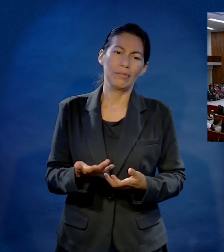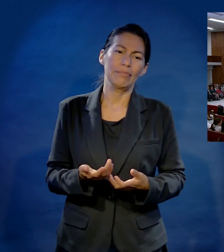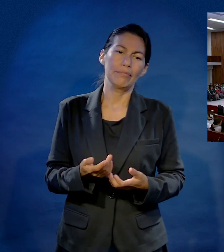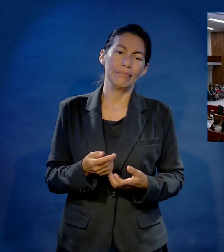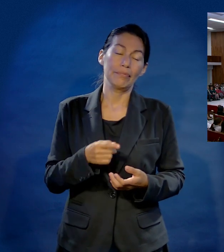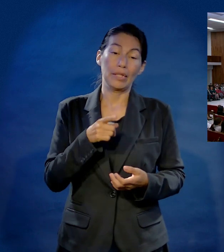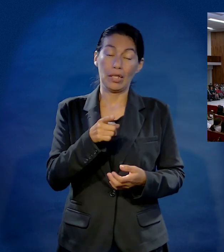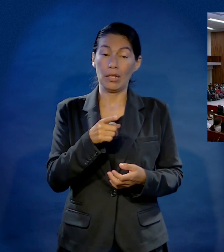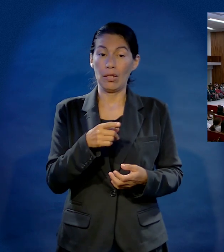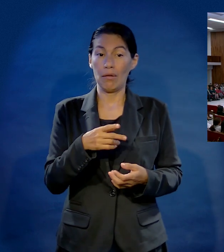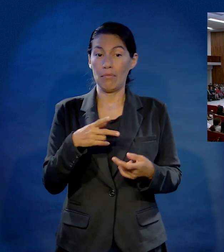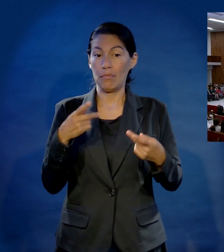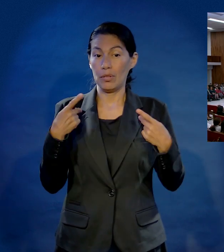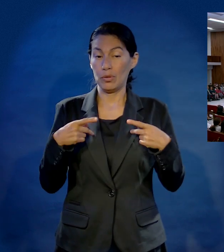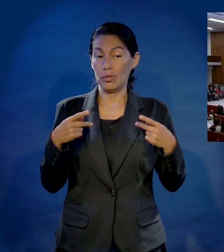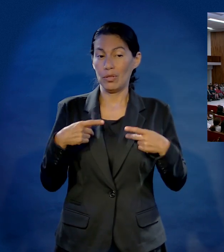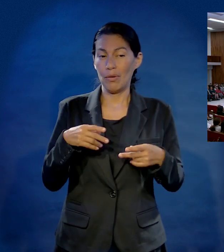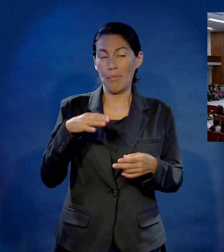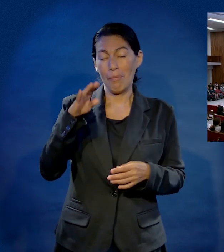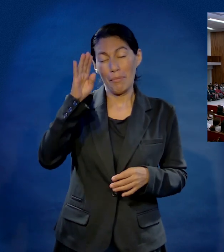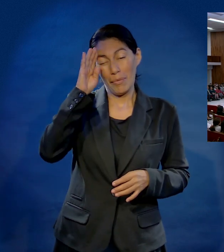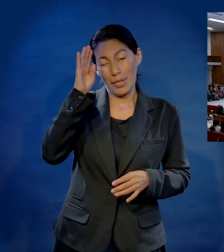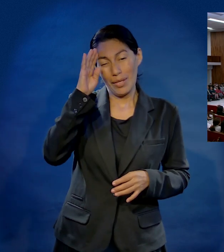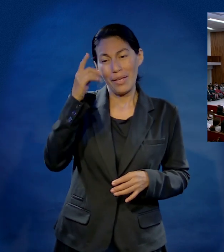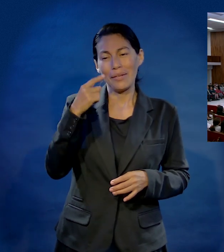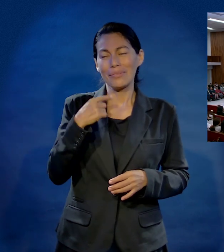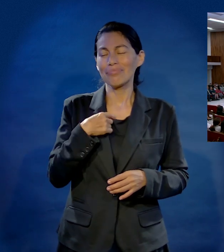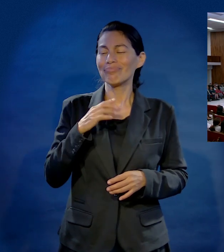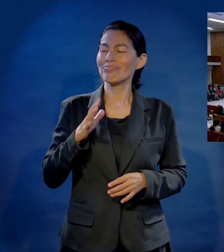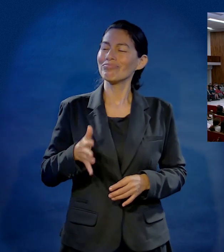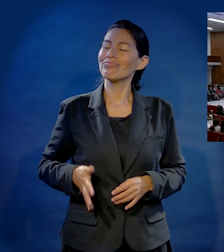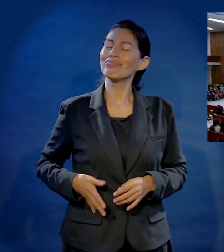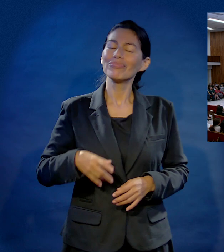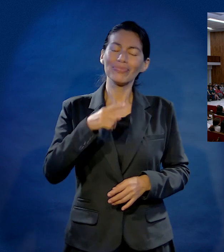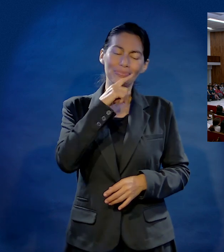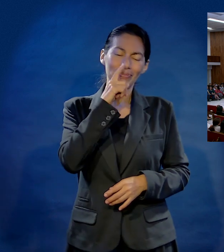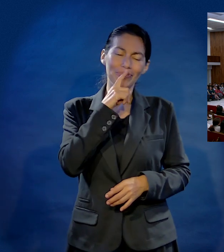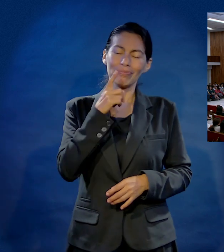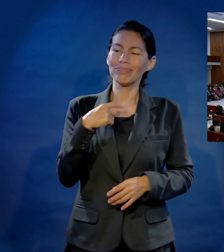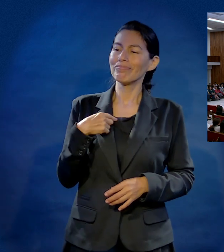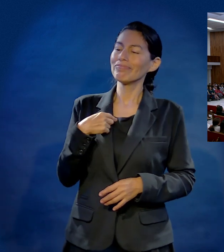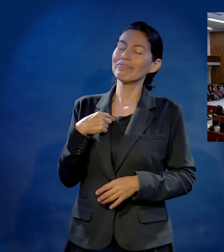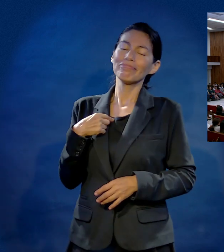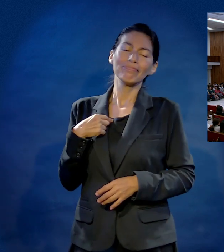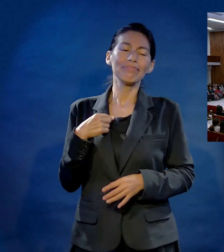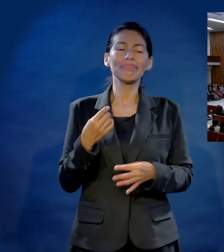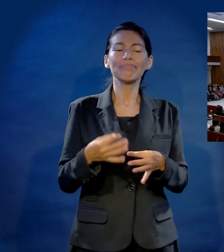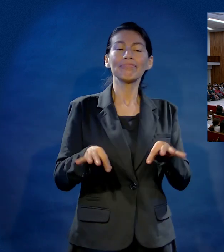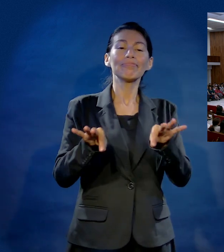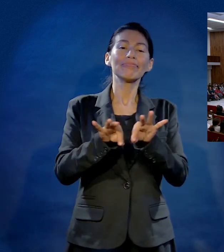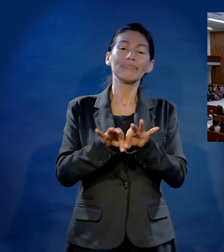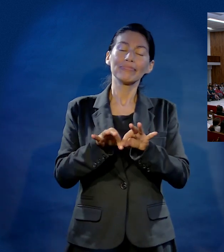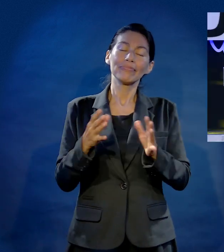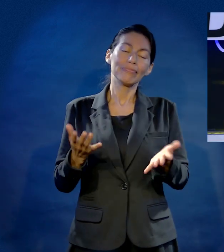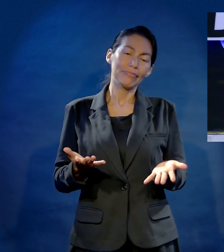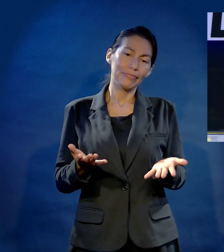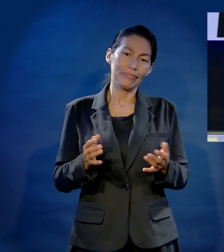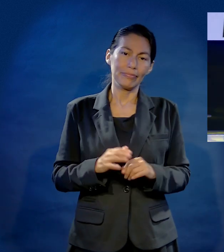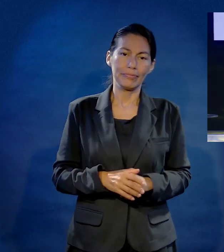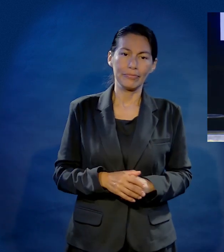sea un muchacho que piensa que es el centro del universo y del mundo. Todo gira alrededor de él, sí o de ella. Él es el centro de